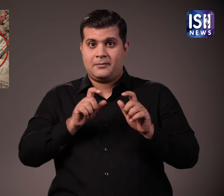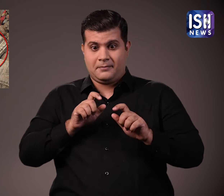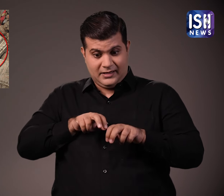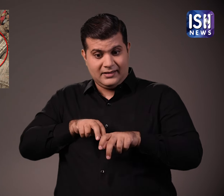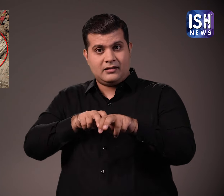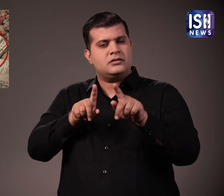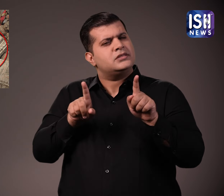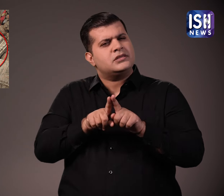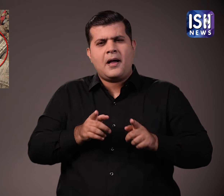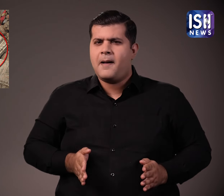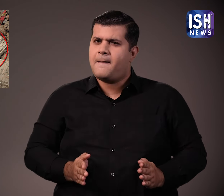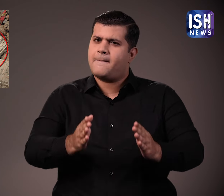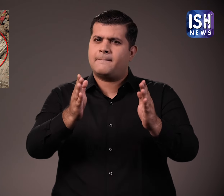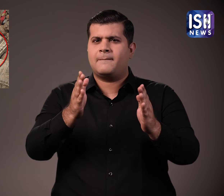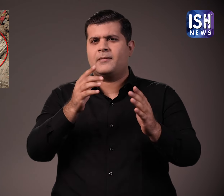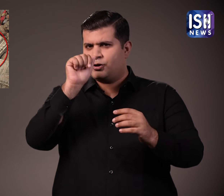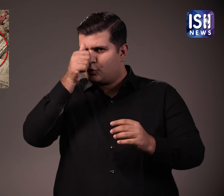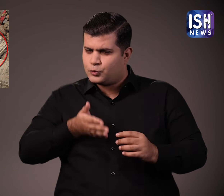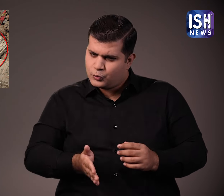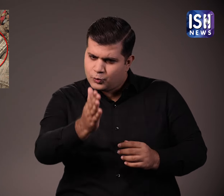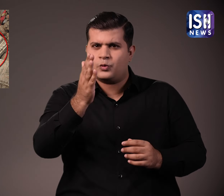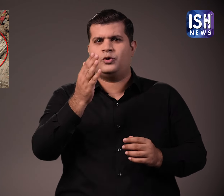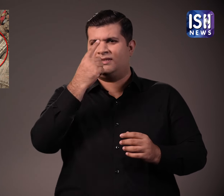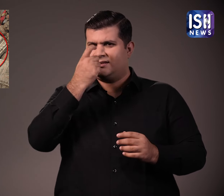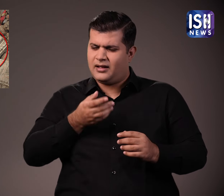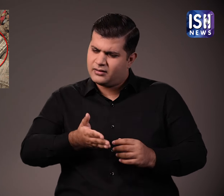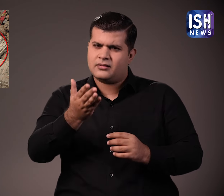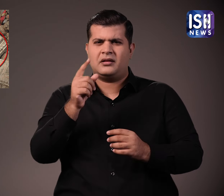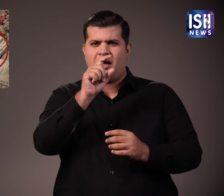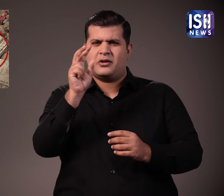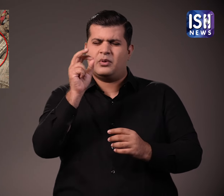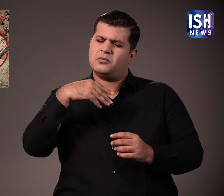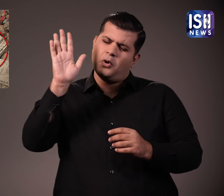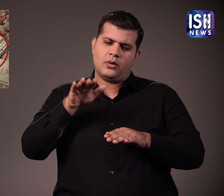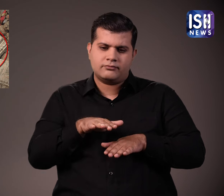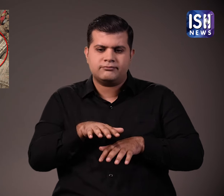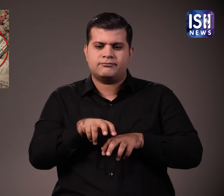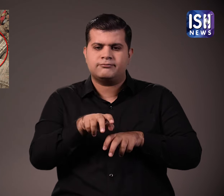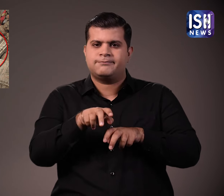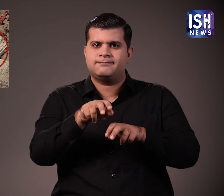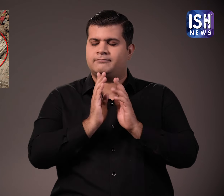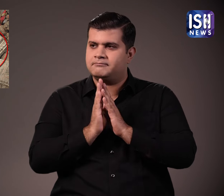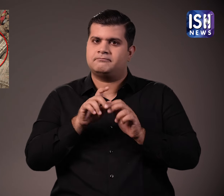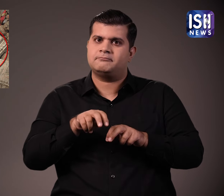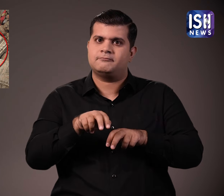हिंदू और जैन दोनों ही मंदिर में पूजा करने के लिए सीडियों का उप्योग करते हैं